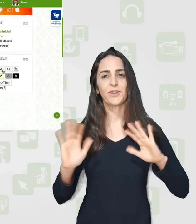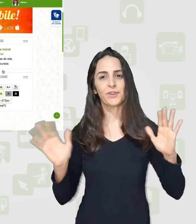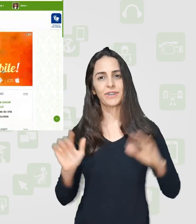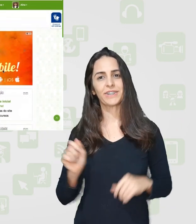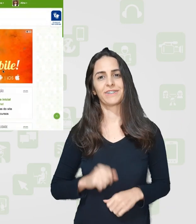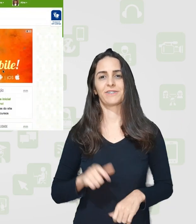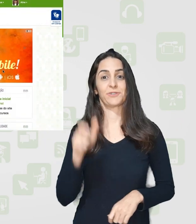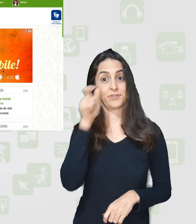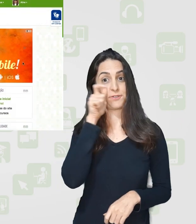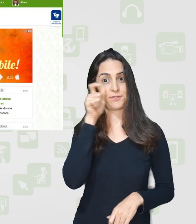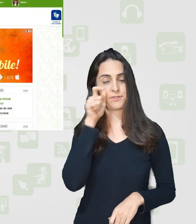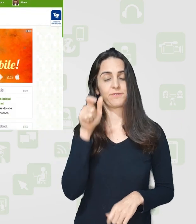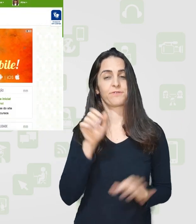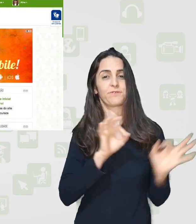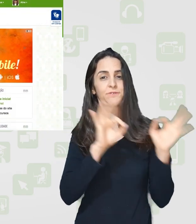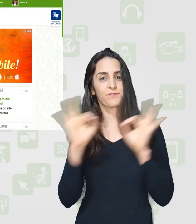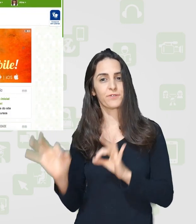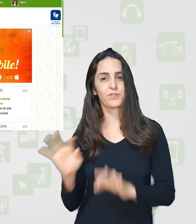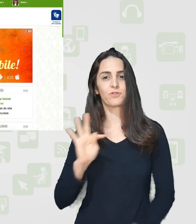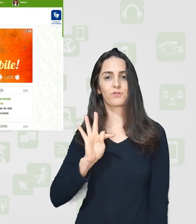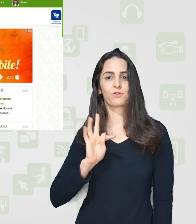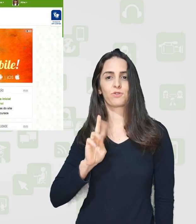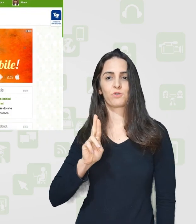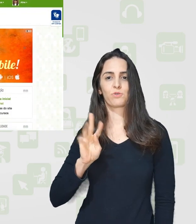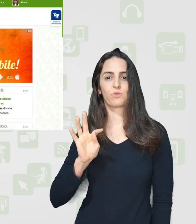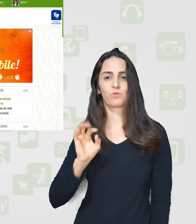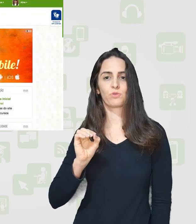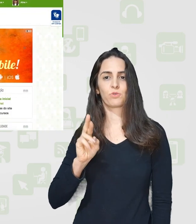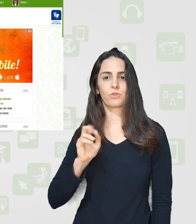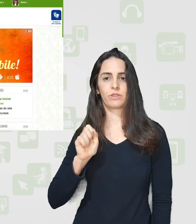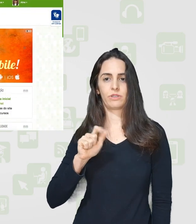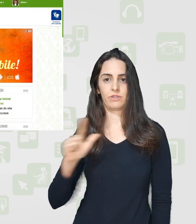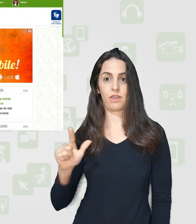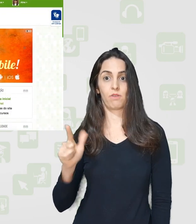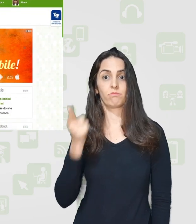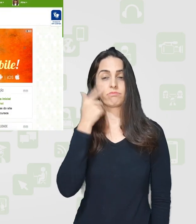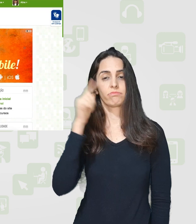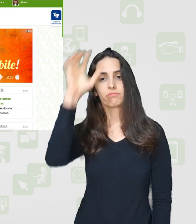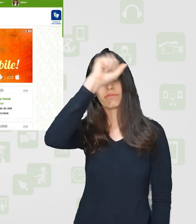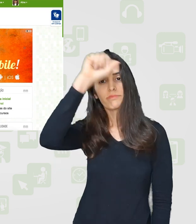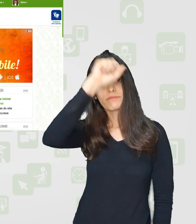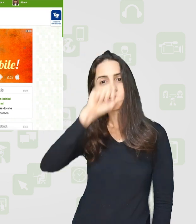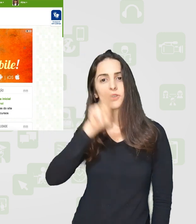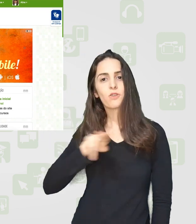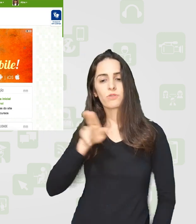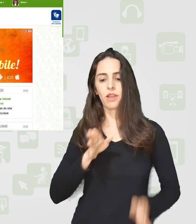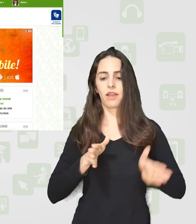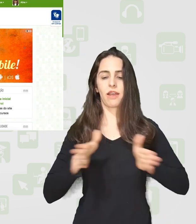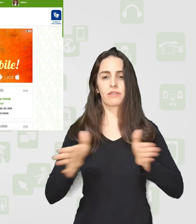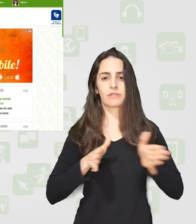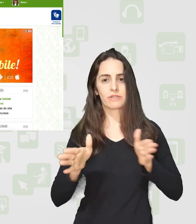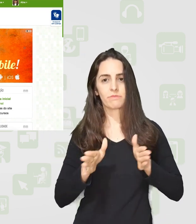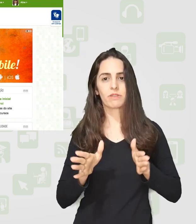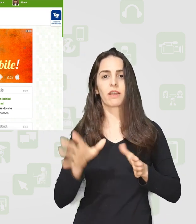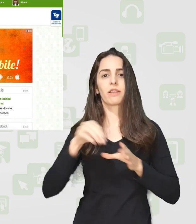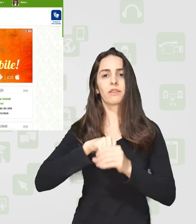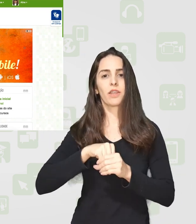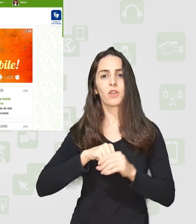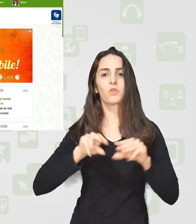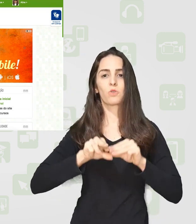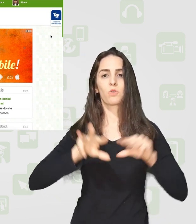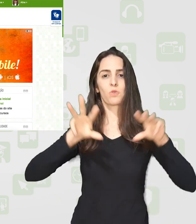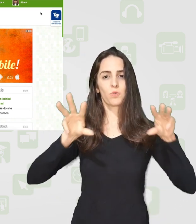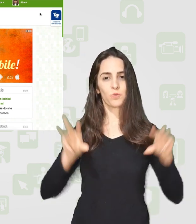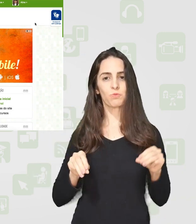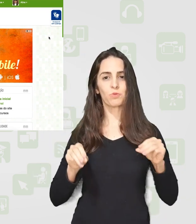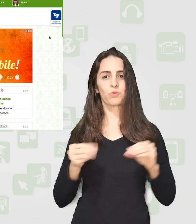Olá, nesse vídeo tutorial nós vamos explorar os recursos de acessibilidade disponíveis no Moodle